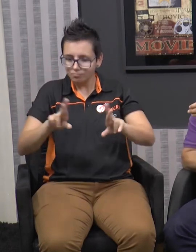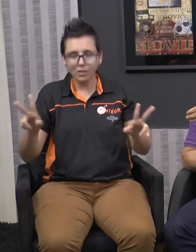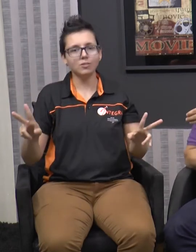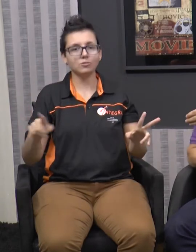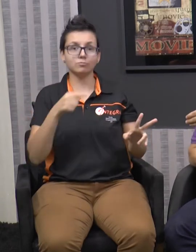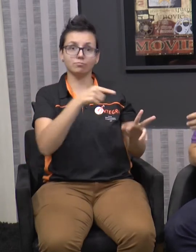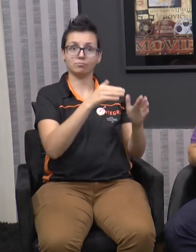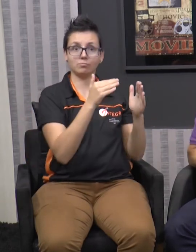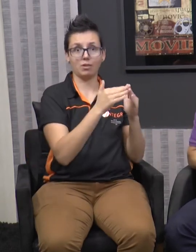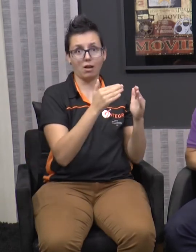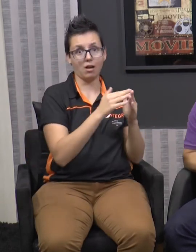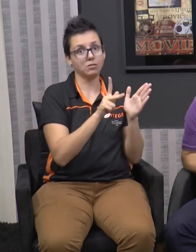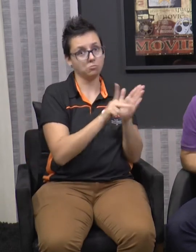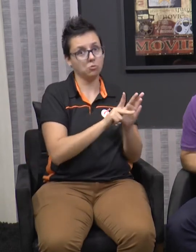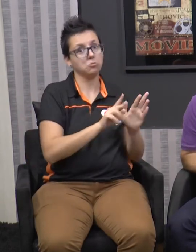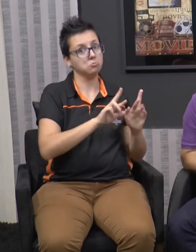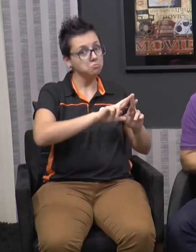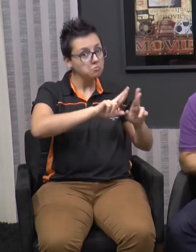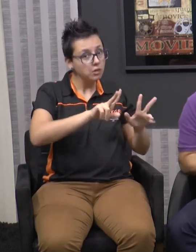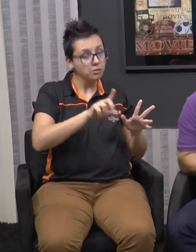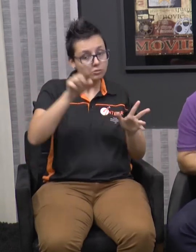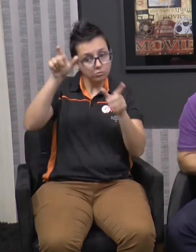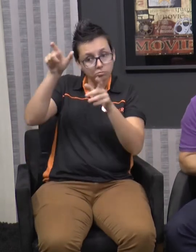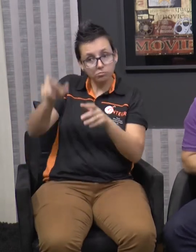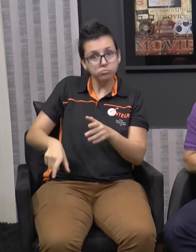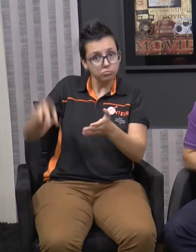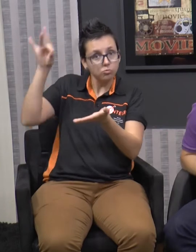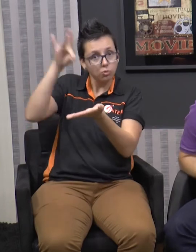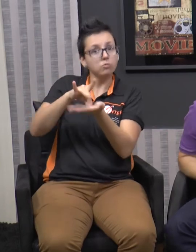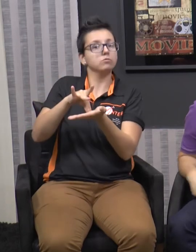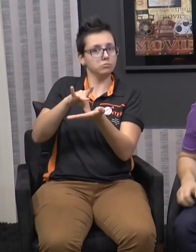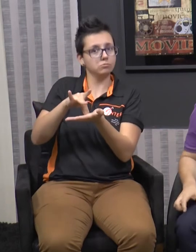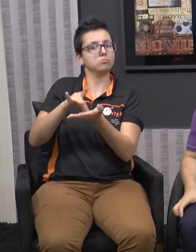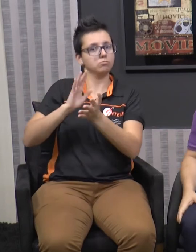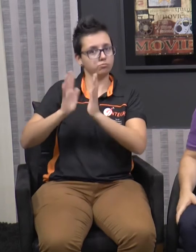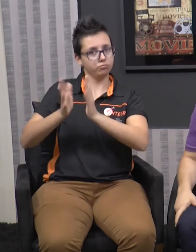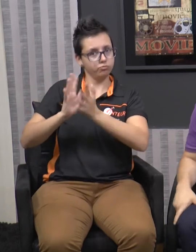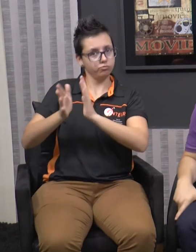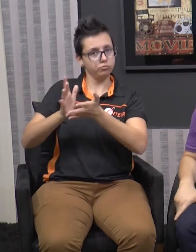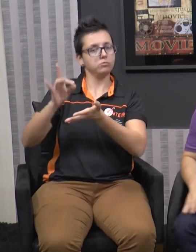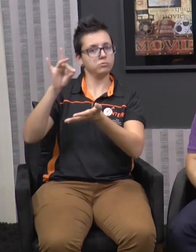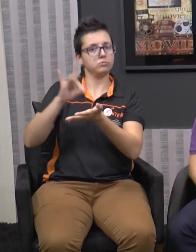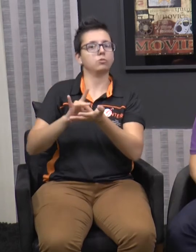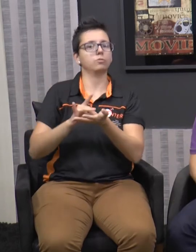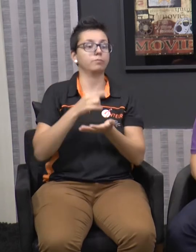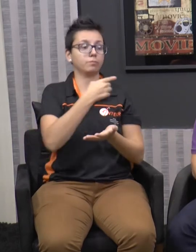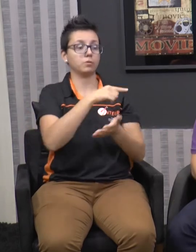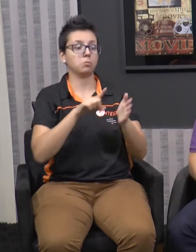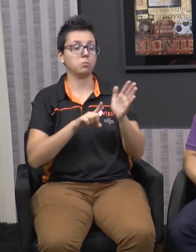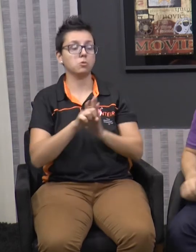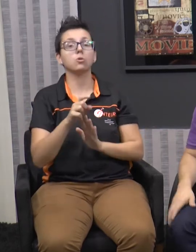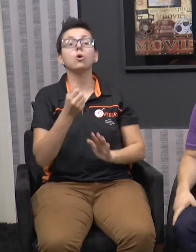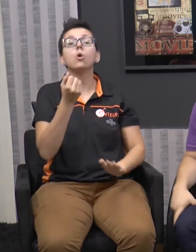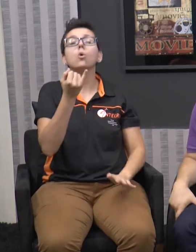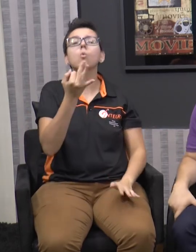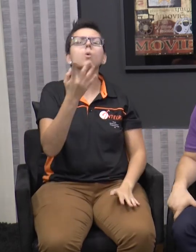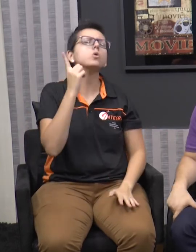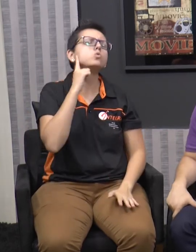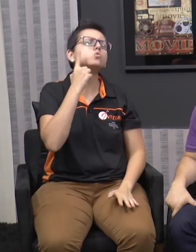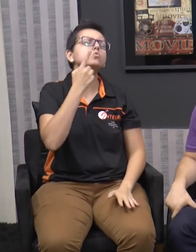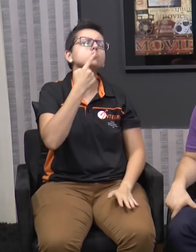que a Aline está fazendo agora pra gente aqui. Quantas pessoas vocês atendem na Integra? Hoje, nós estamos com 50